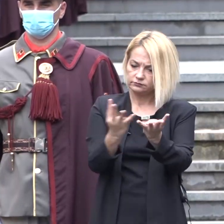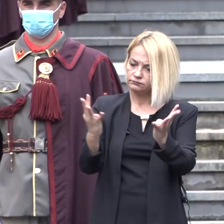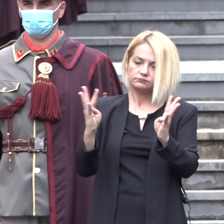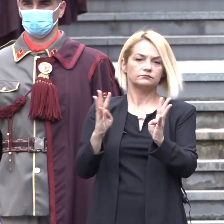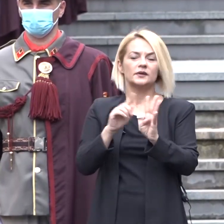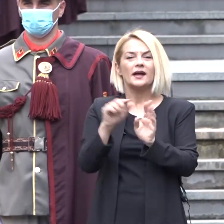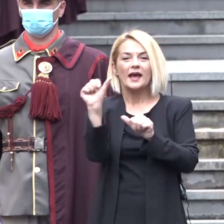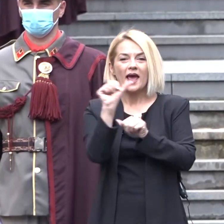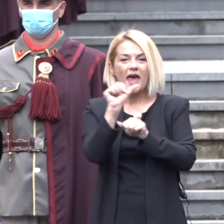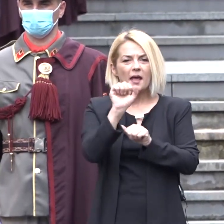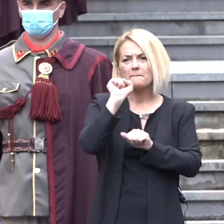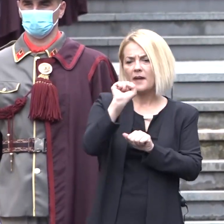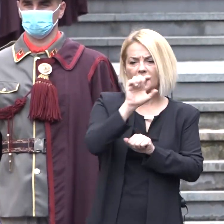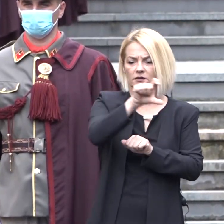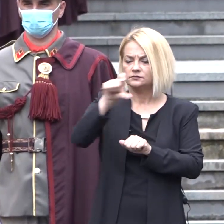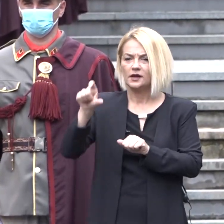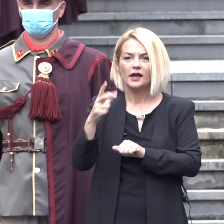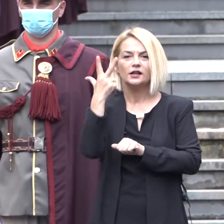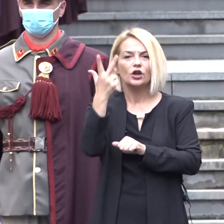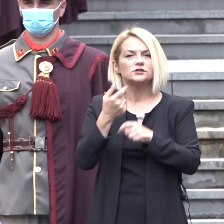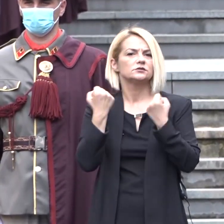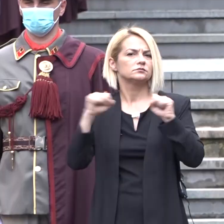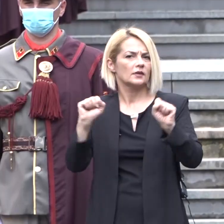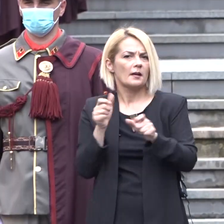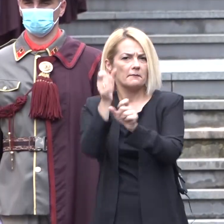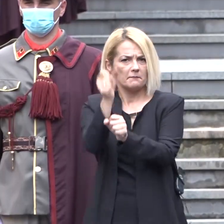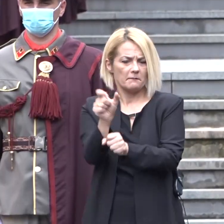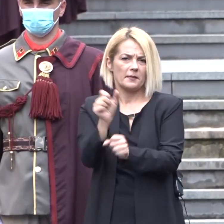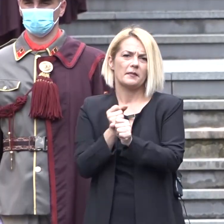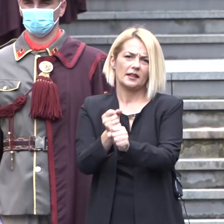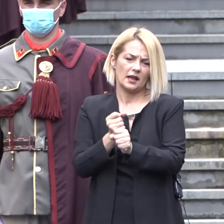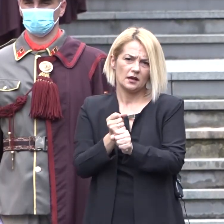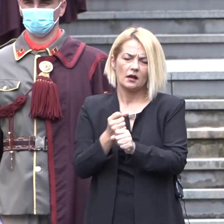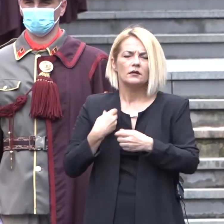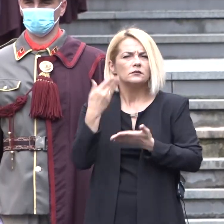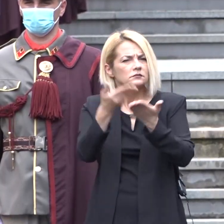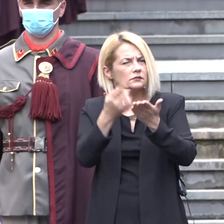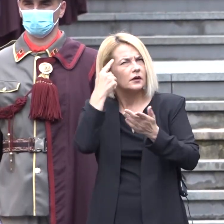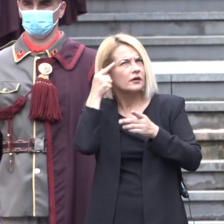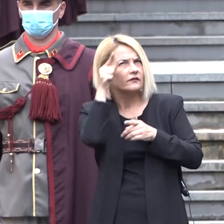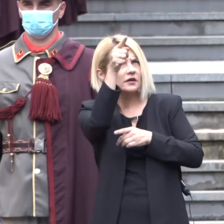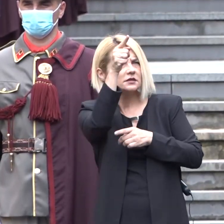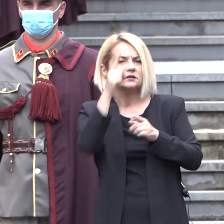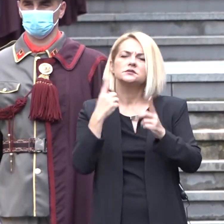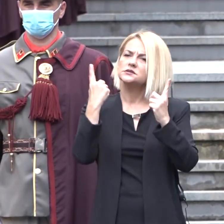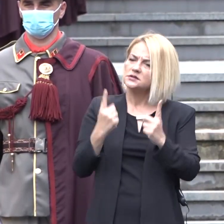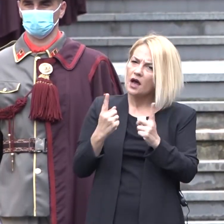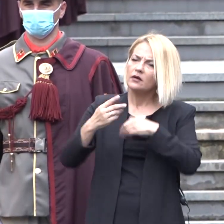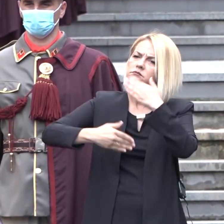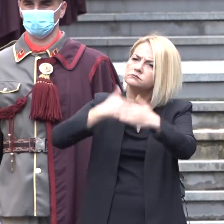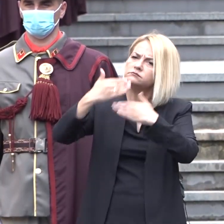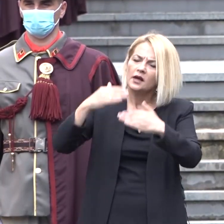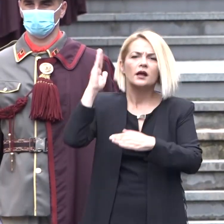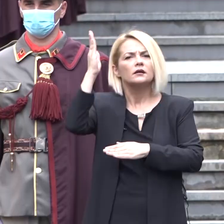11. парламентарни партии и 30 независни пратеници, понудија различни визии, мисленја и ставови за еднината на државата,